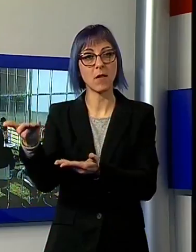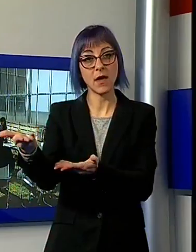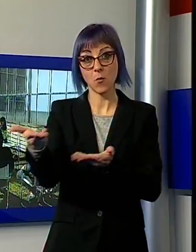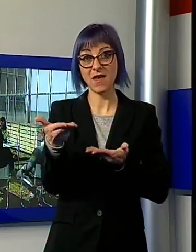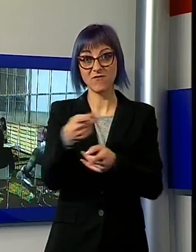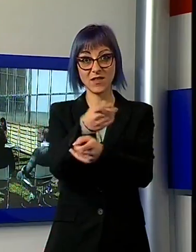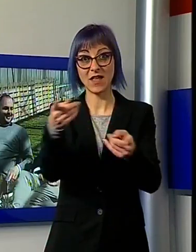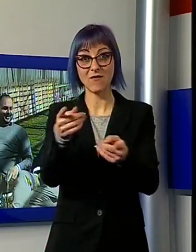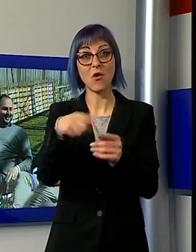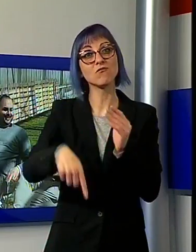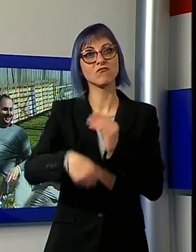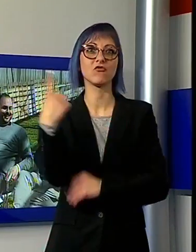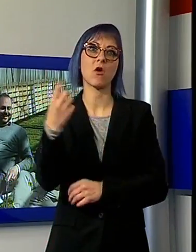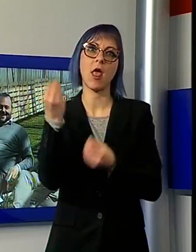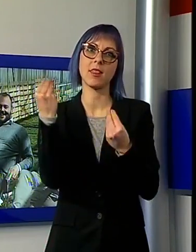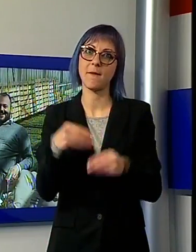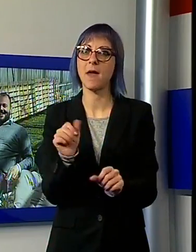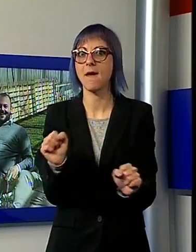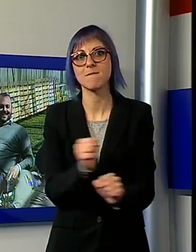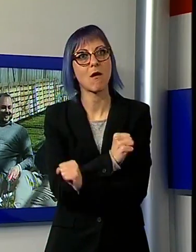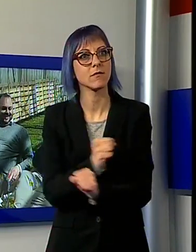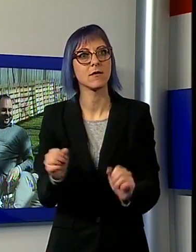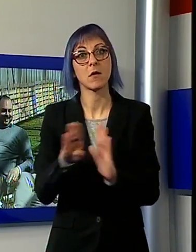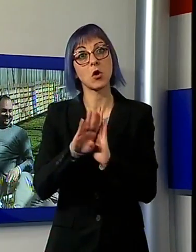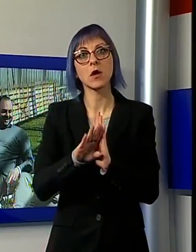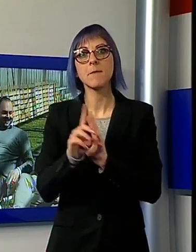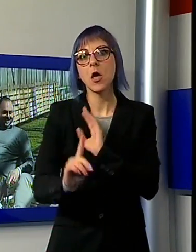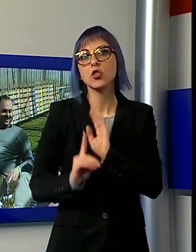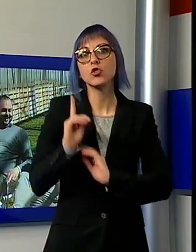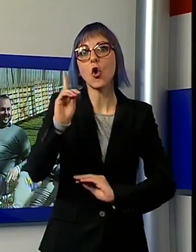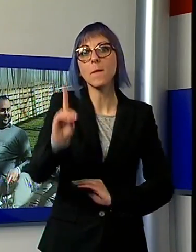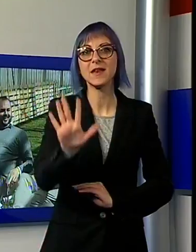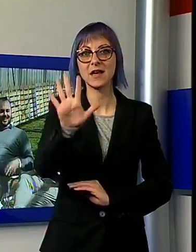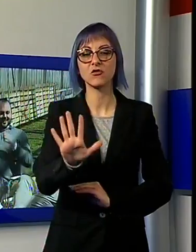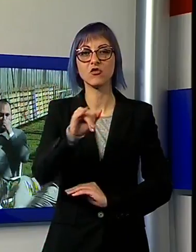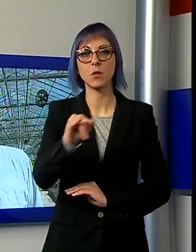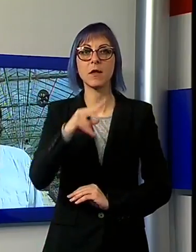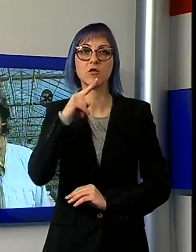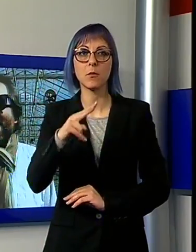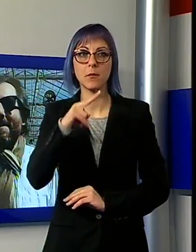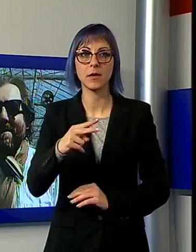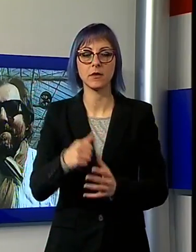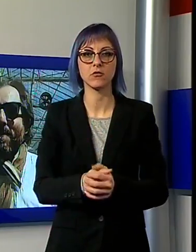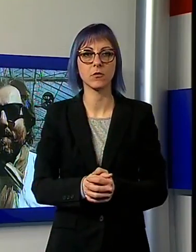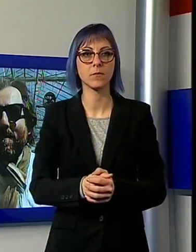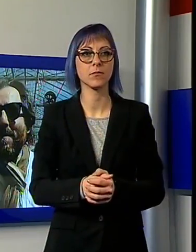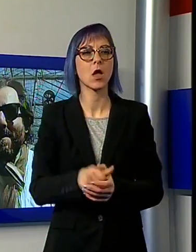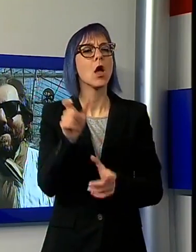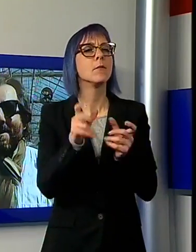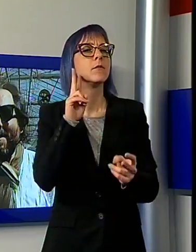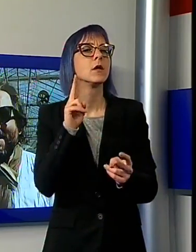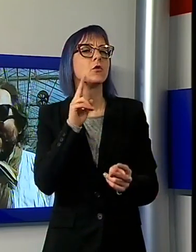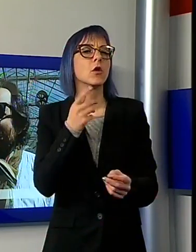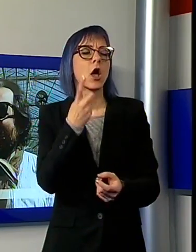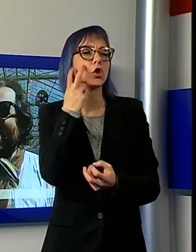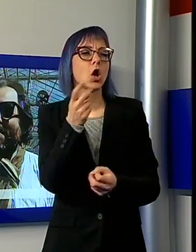giornata assolutamente da non perdere in programma questa domenica alle 17.30. Cosa incontreranno domenica gli